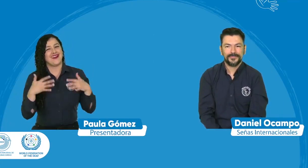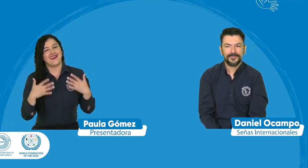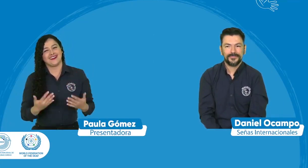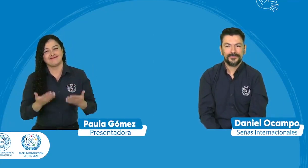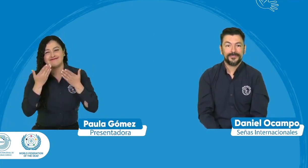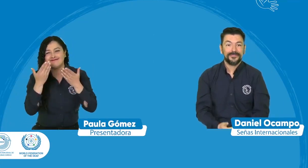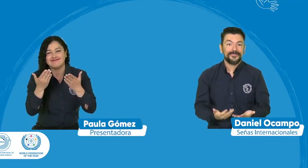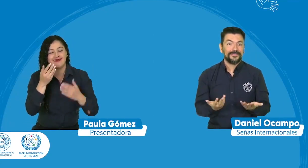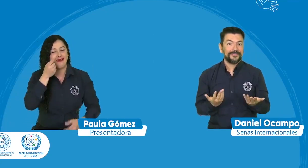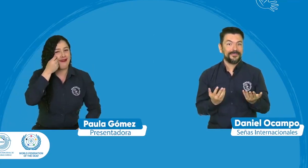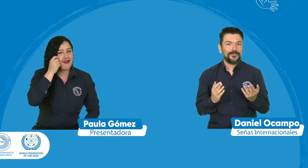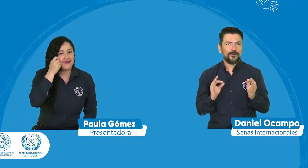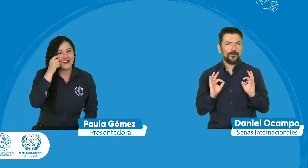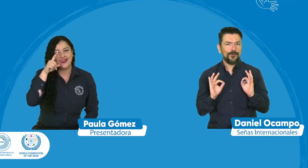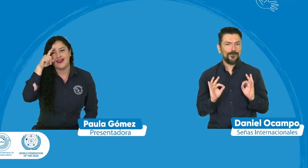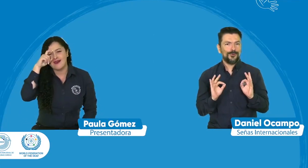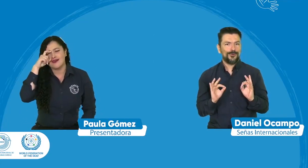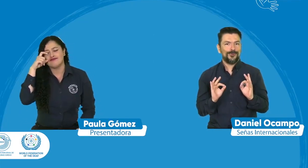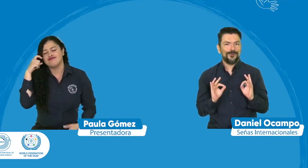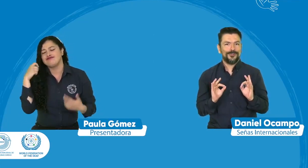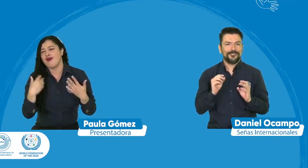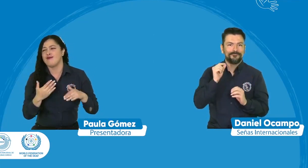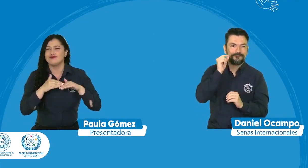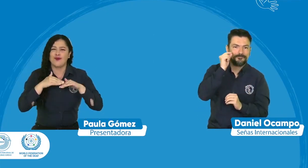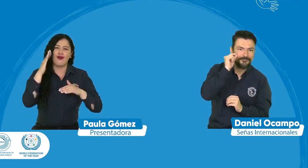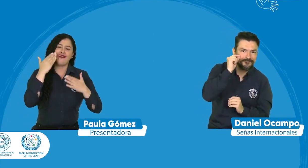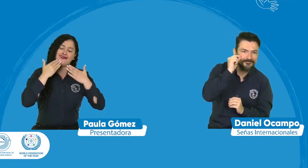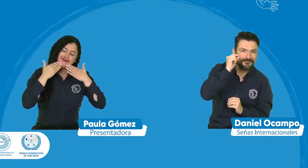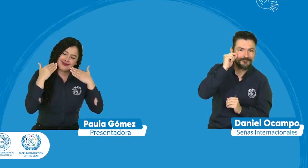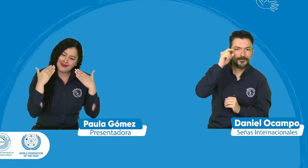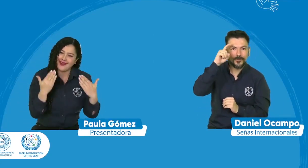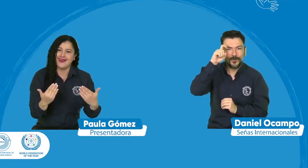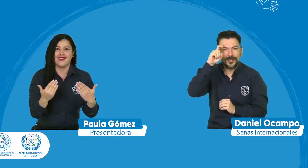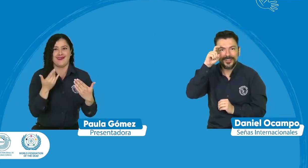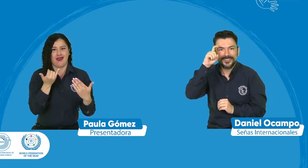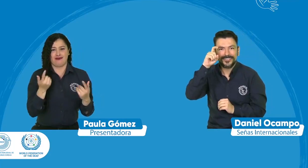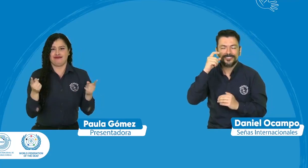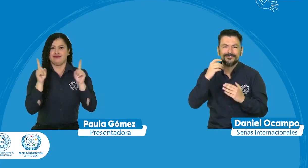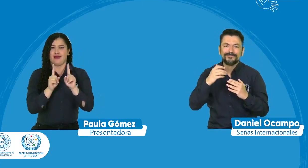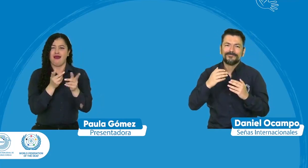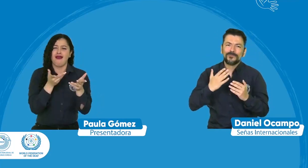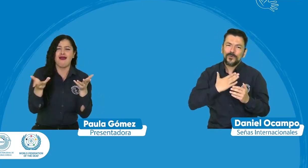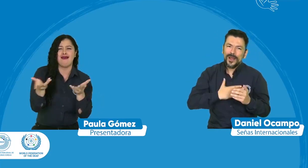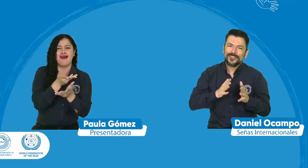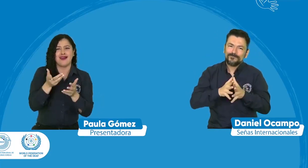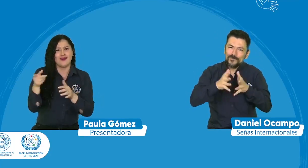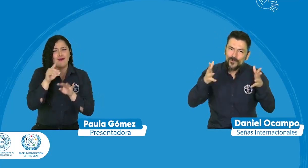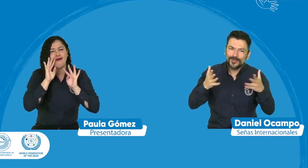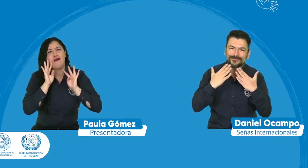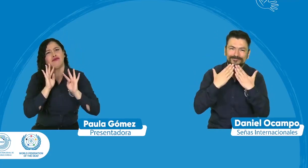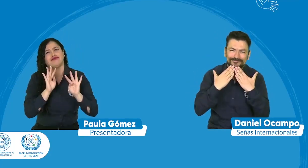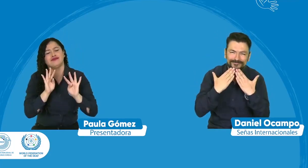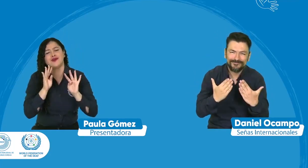nosotros bueno gracias gracias a Henry a Joseph que gran información